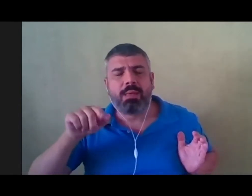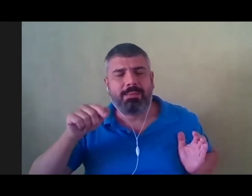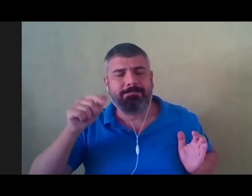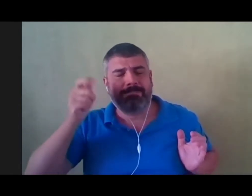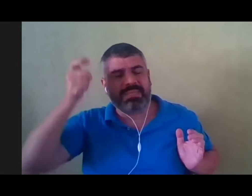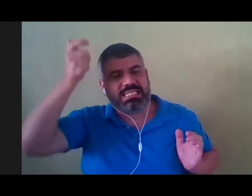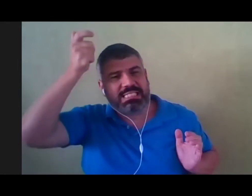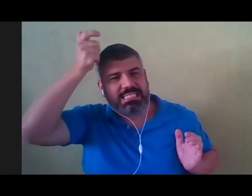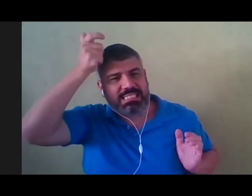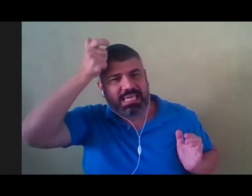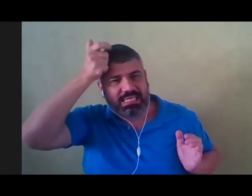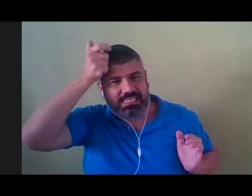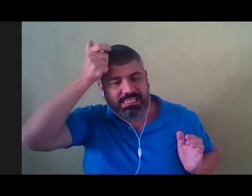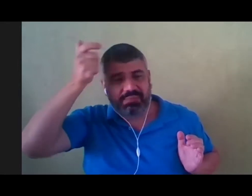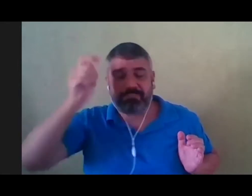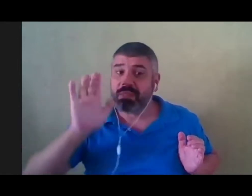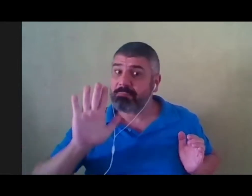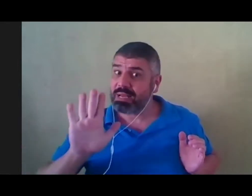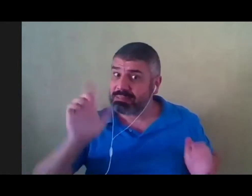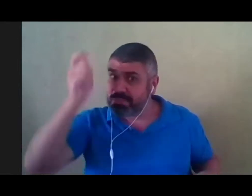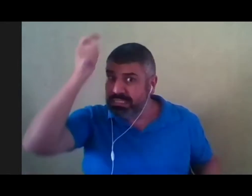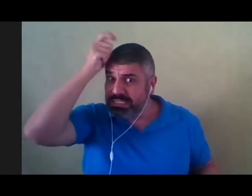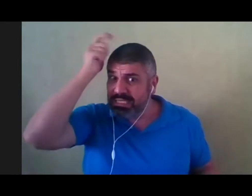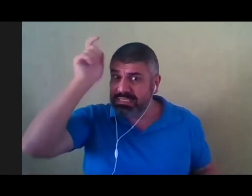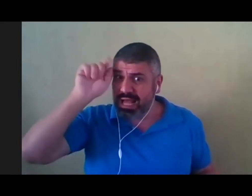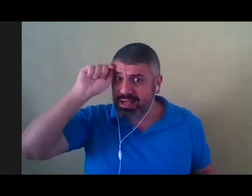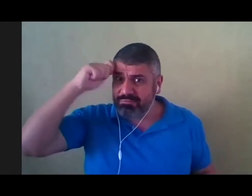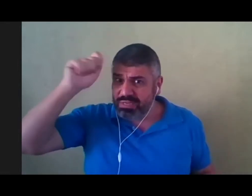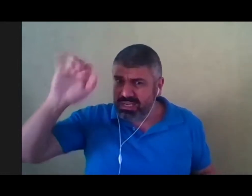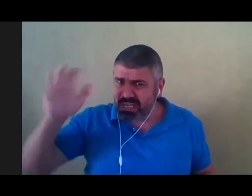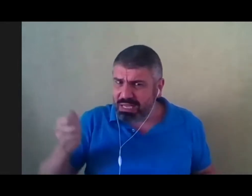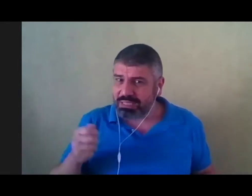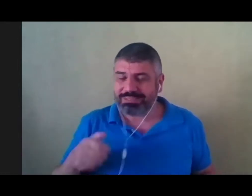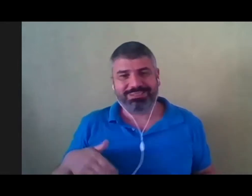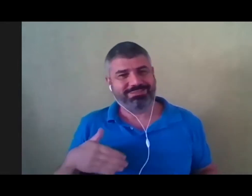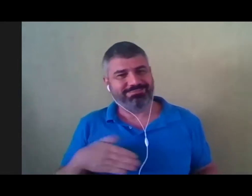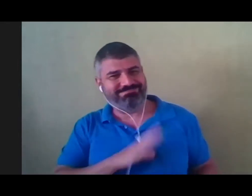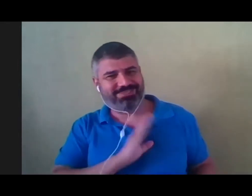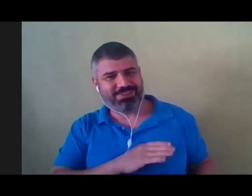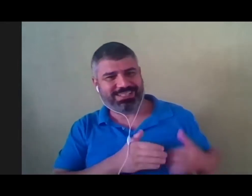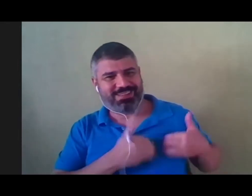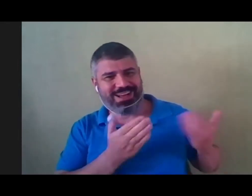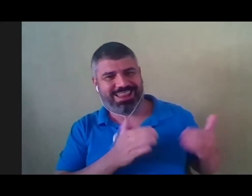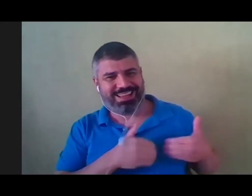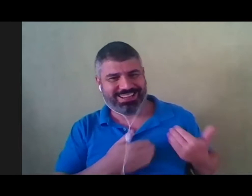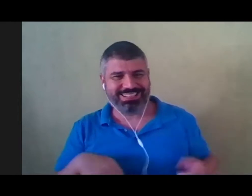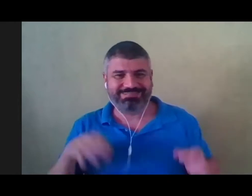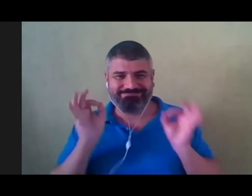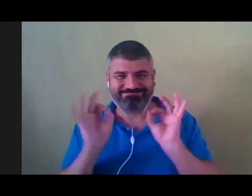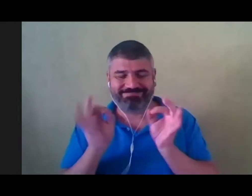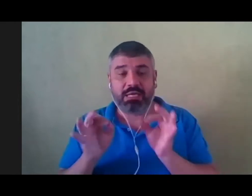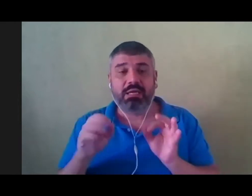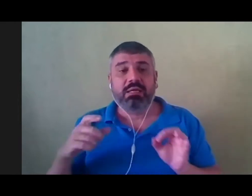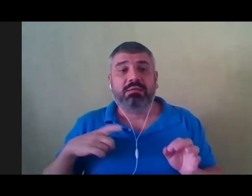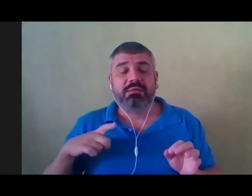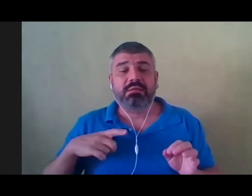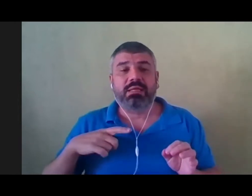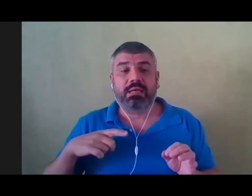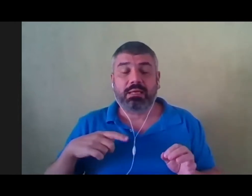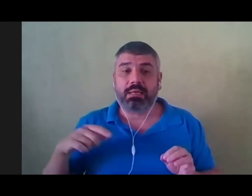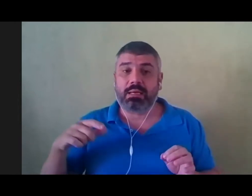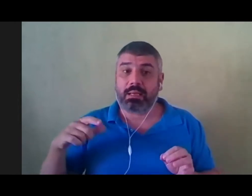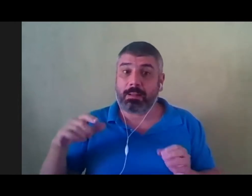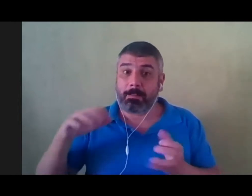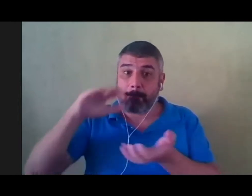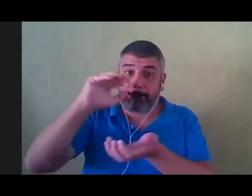e contar a história de princesa africana, um alegre coração. Vocês já ouviram falar na boneca Calunga?